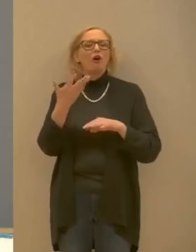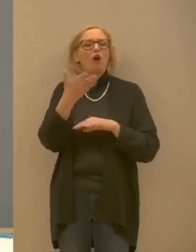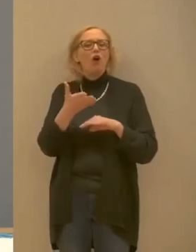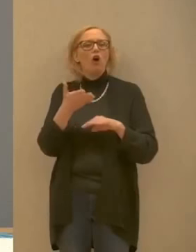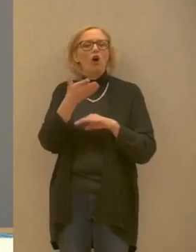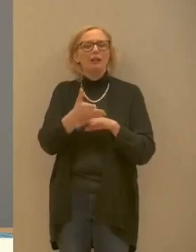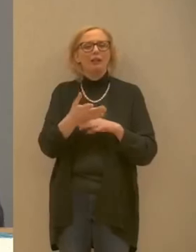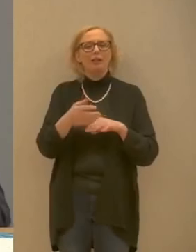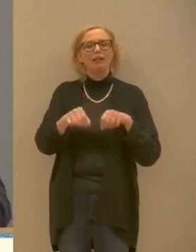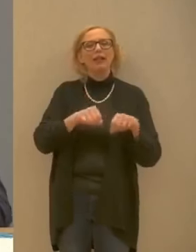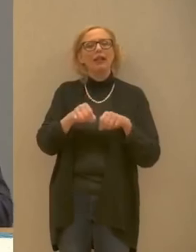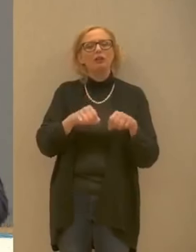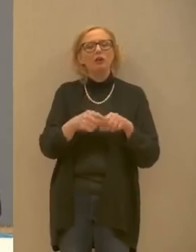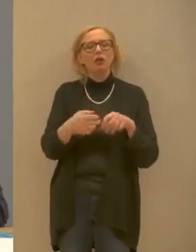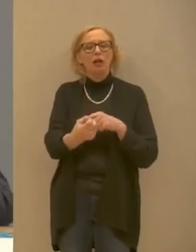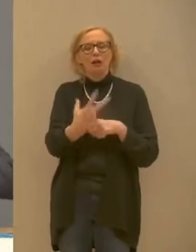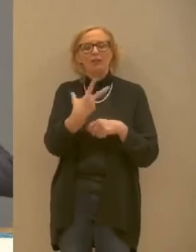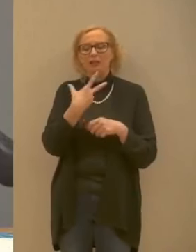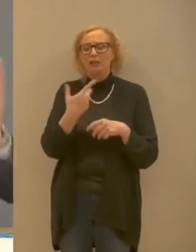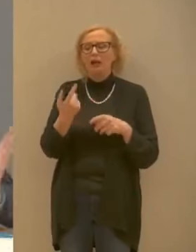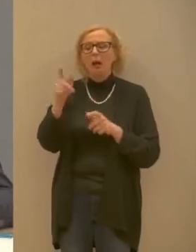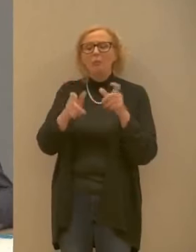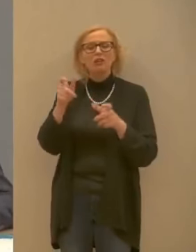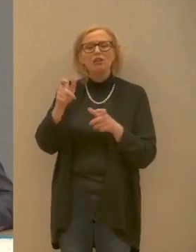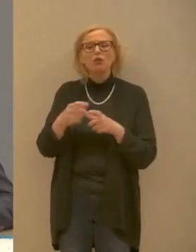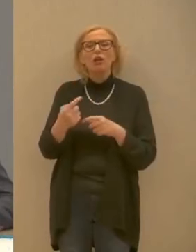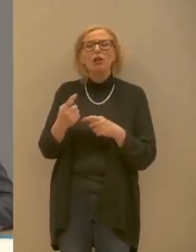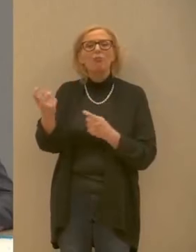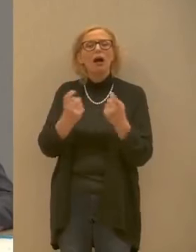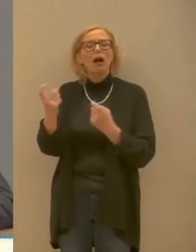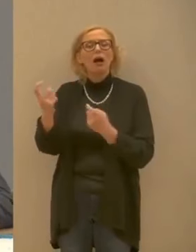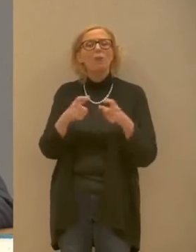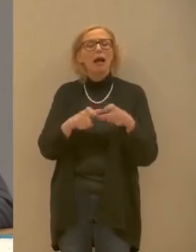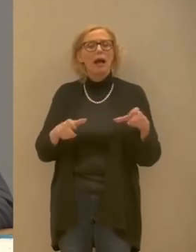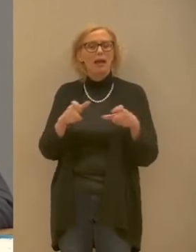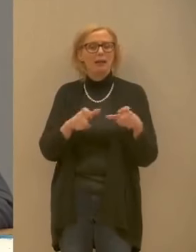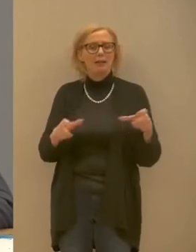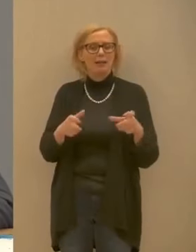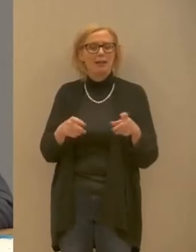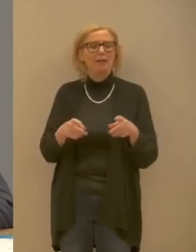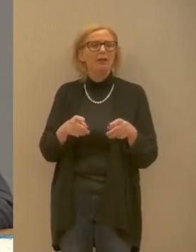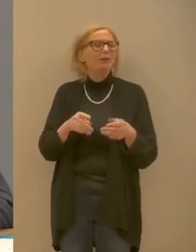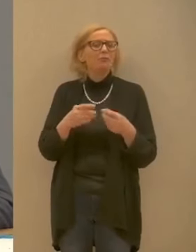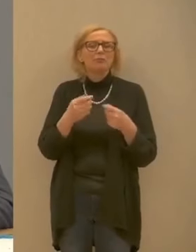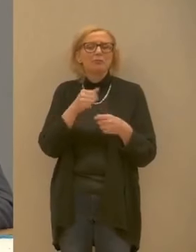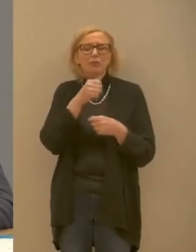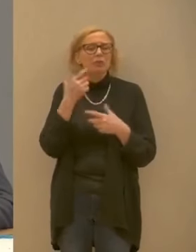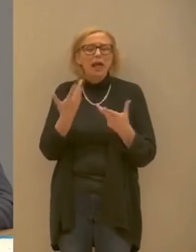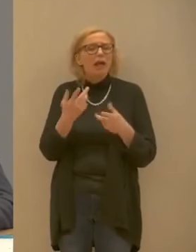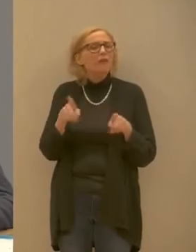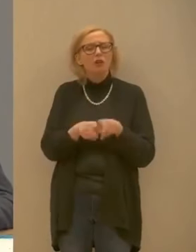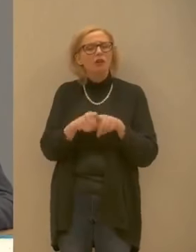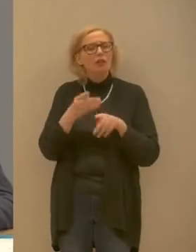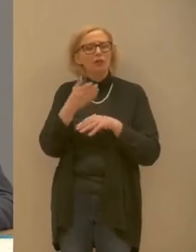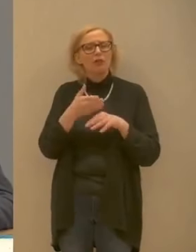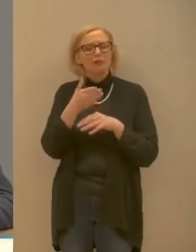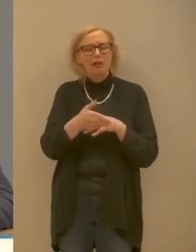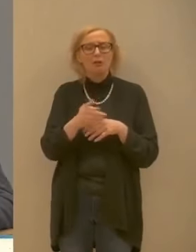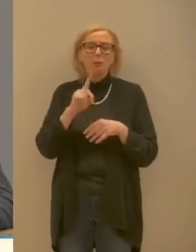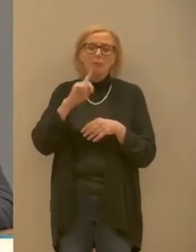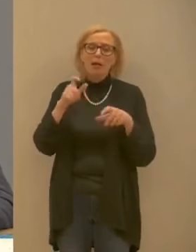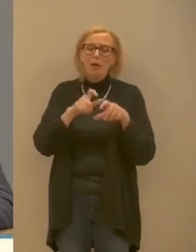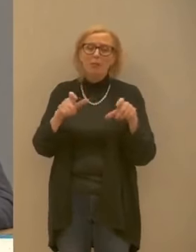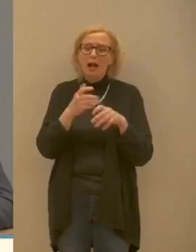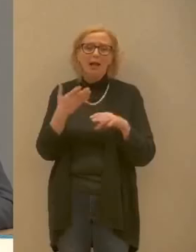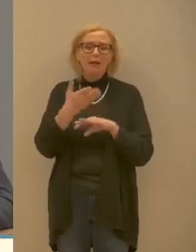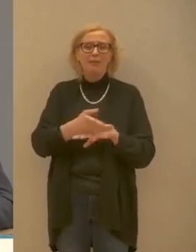direttori di banca che la gente ormai non sa più dove andare va in banca non si va in banca per niente meglio se non ci si va in banca altrimenti